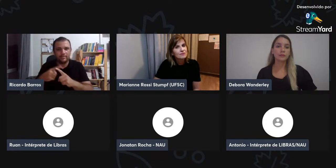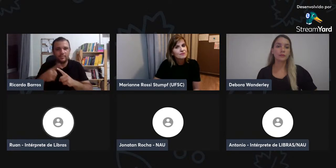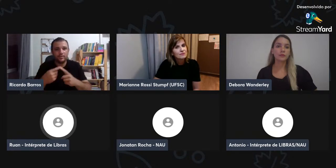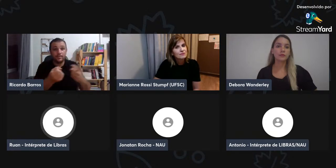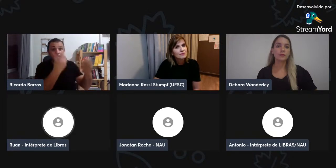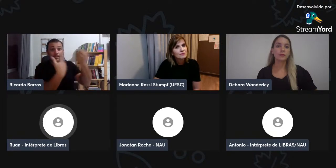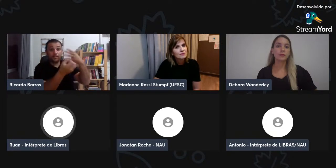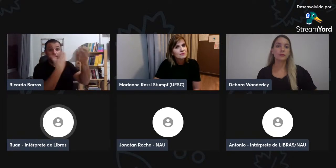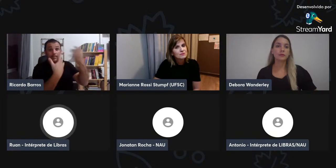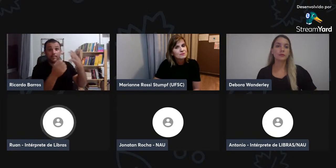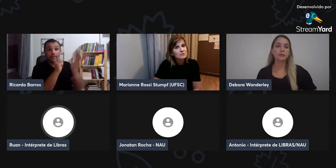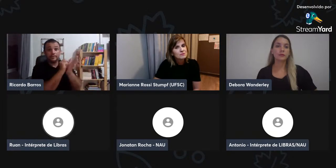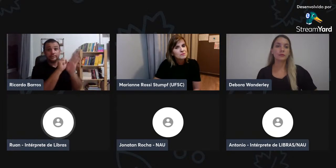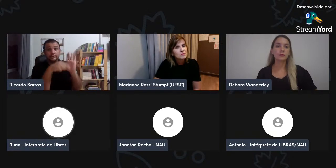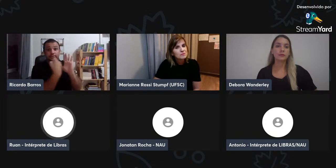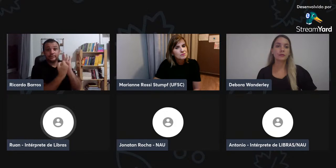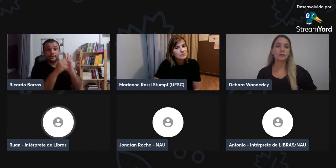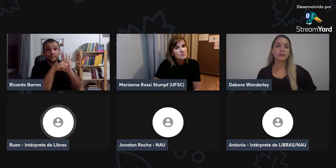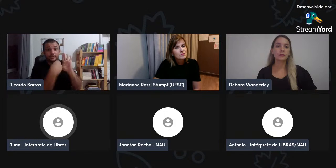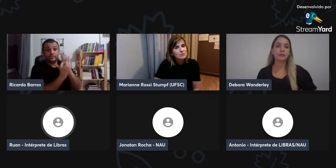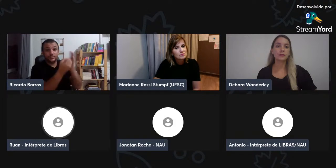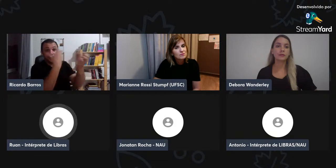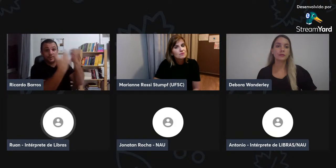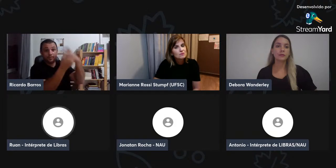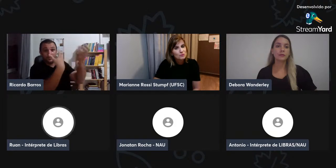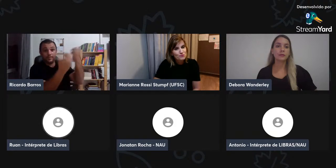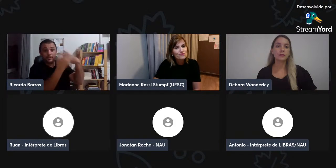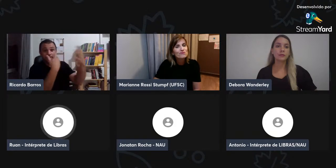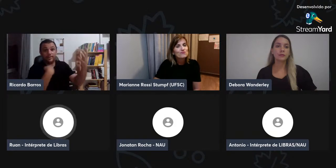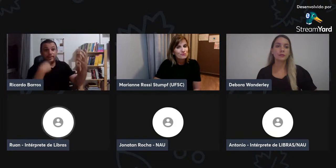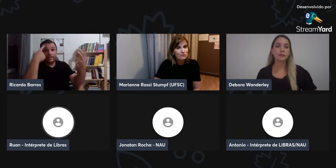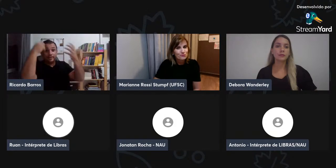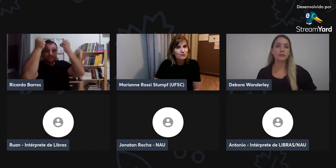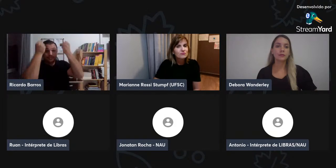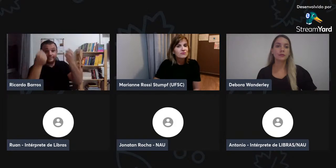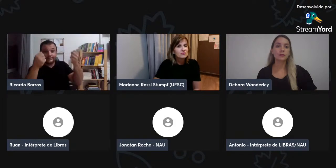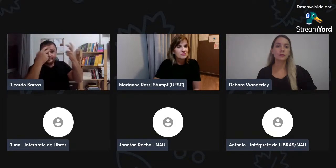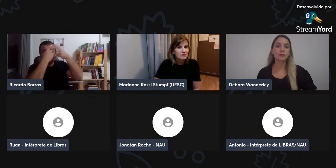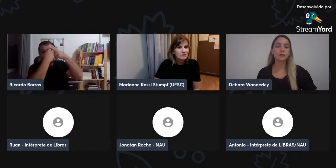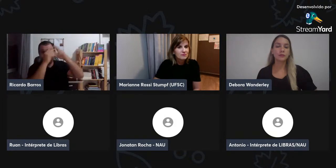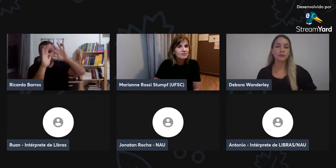Então, talvez, alguns pensam que é muito pesado ser escrita,